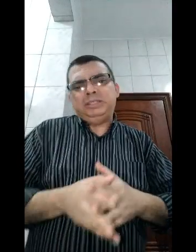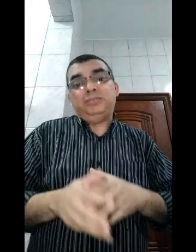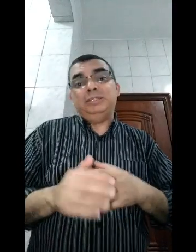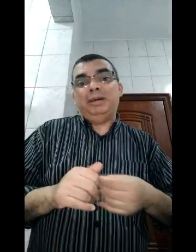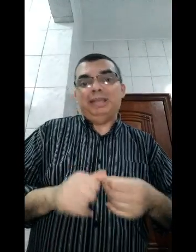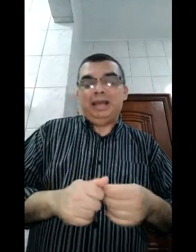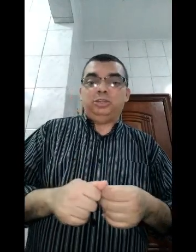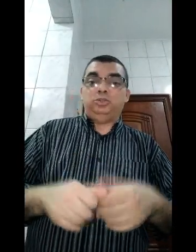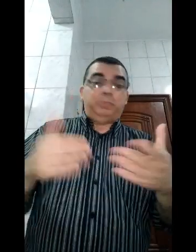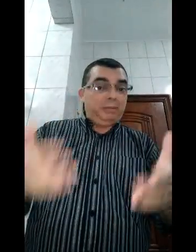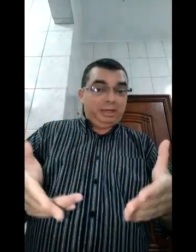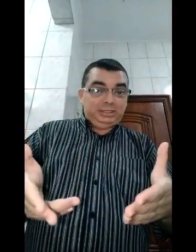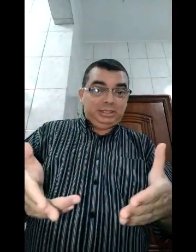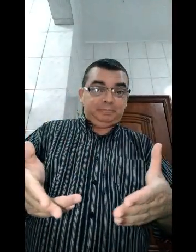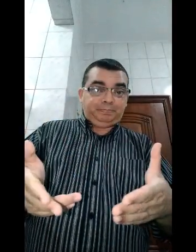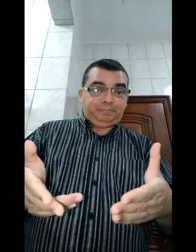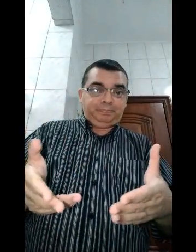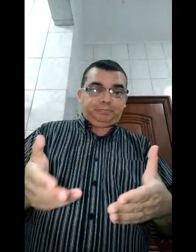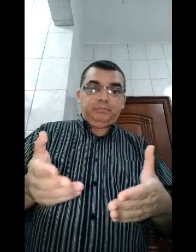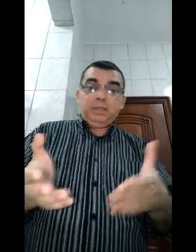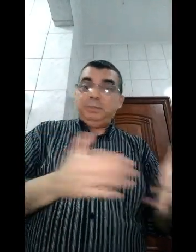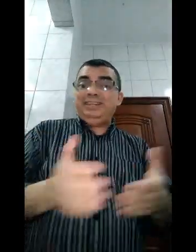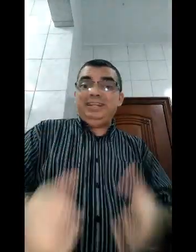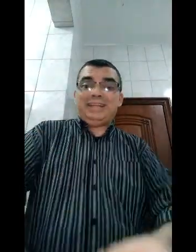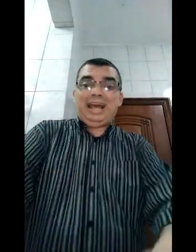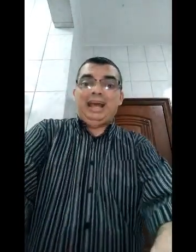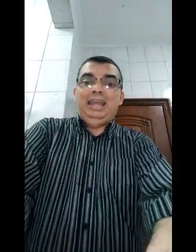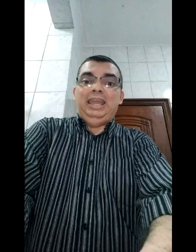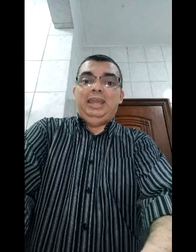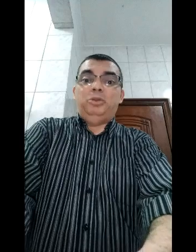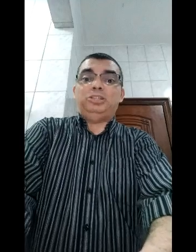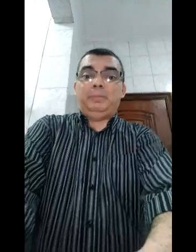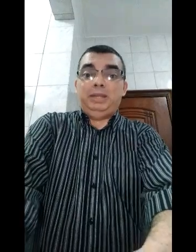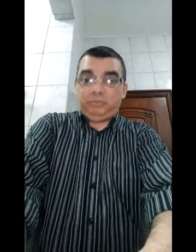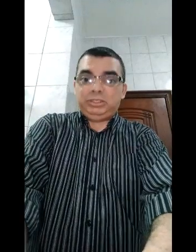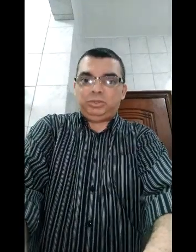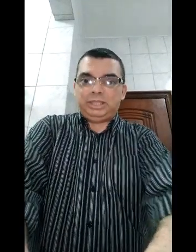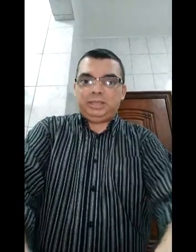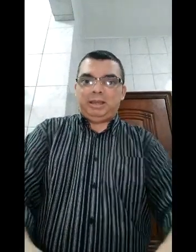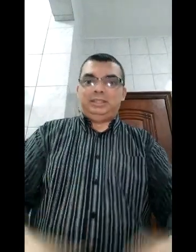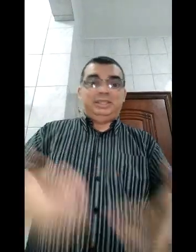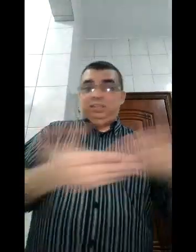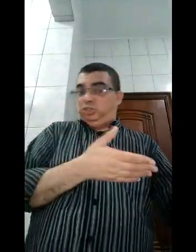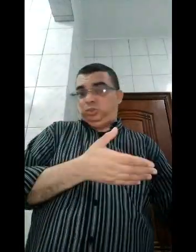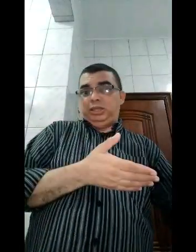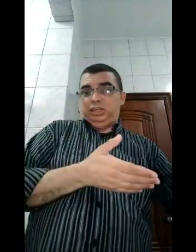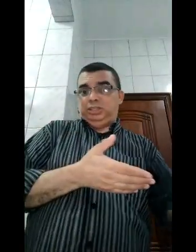precisa fazer bariátrica, Jojo, pra emagrecer, pra tentar mostrar pra ele que você consegue emagrecer e ele te zoar em rede